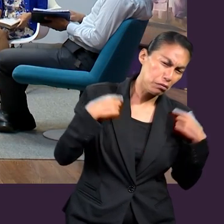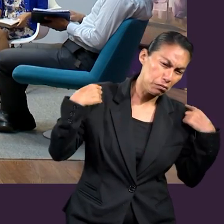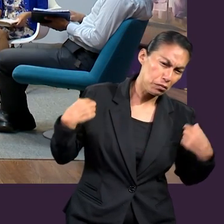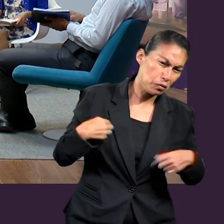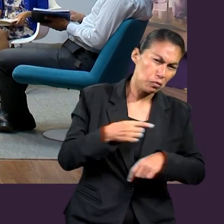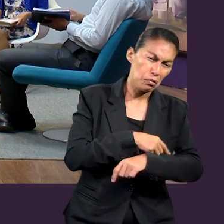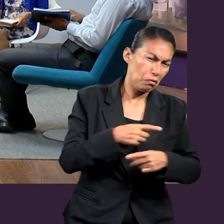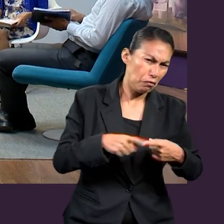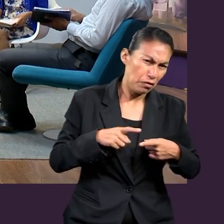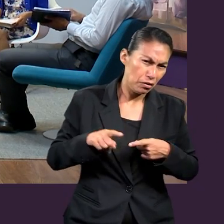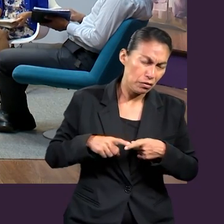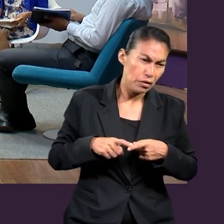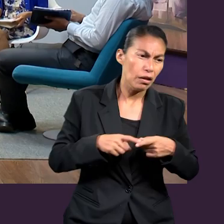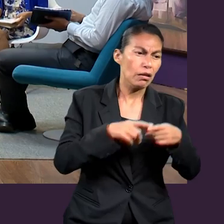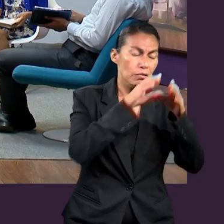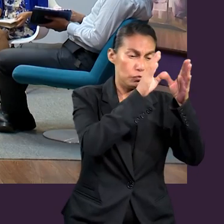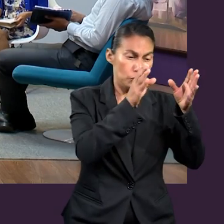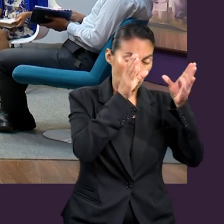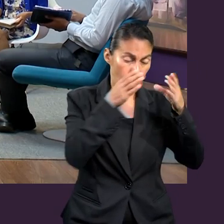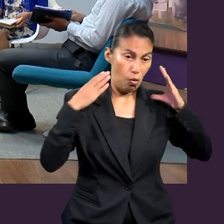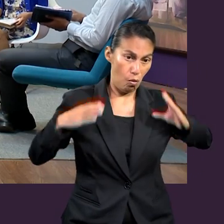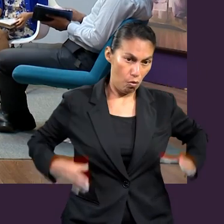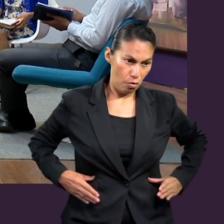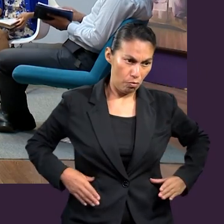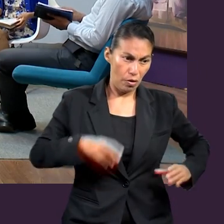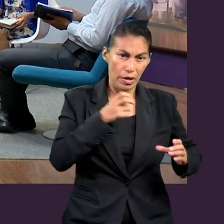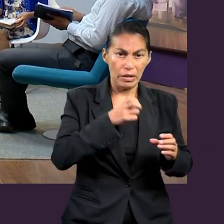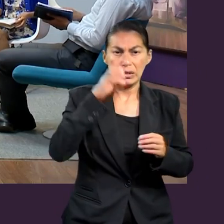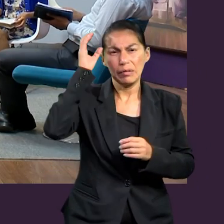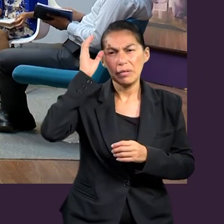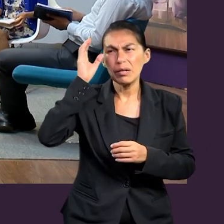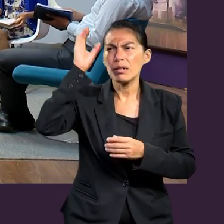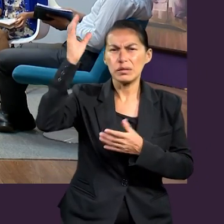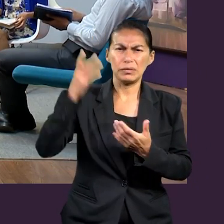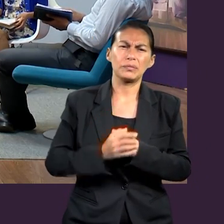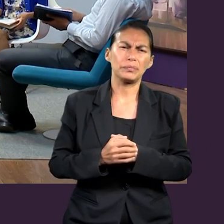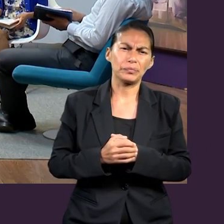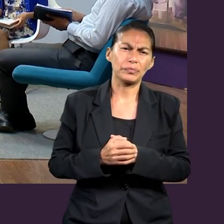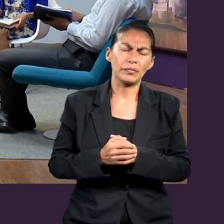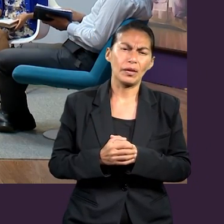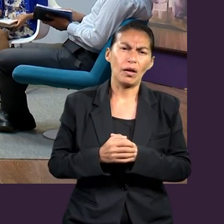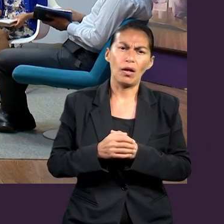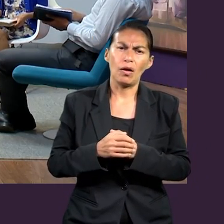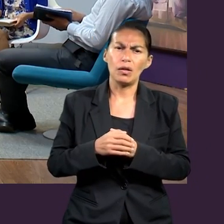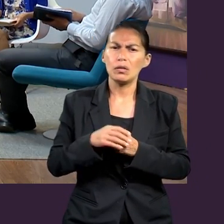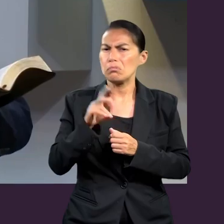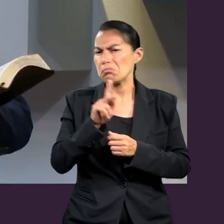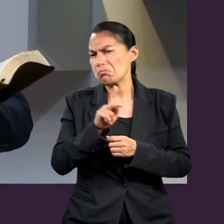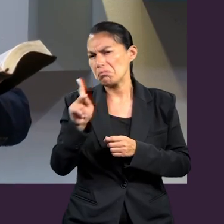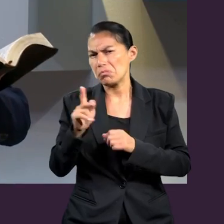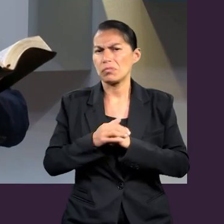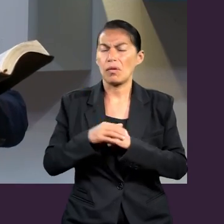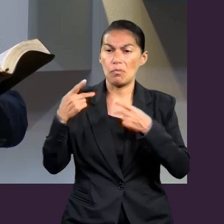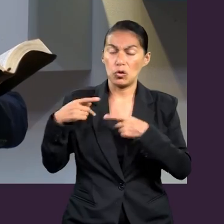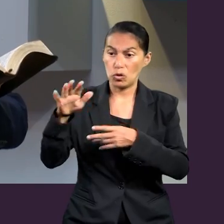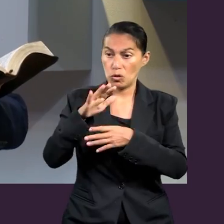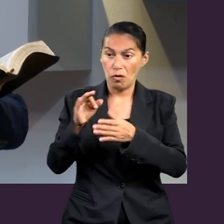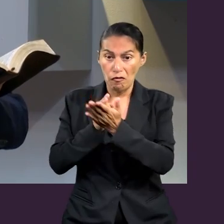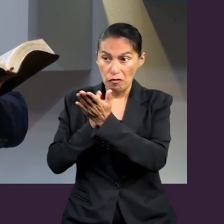y hace una mención de los diferentes miembros, órganos del cuerpo. ¿Qué les pareció esa ilustración? A mí me